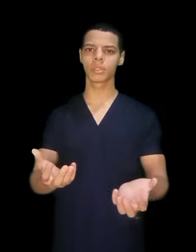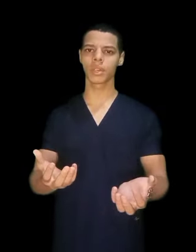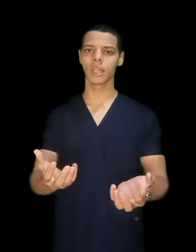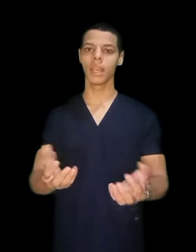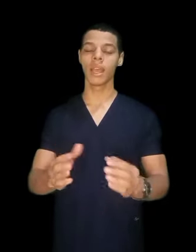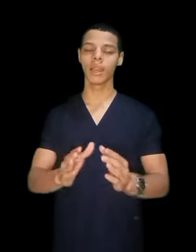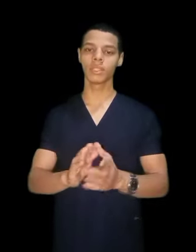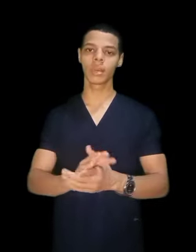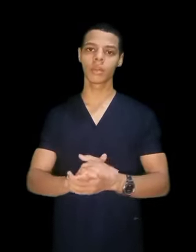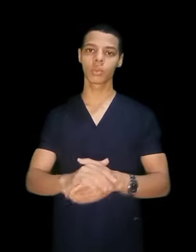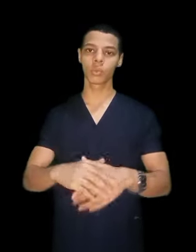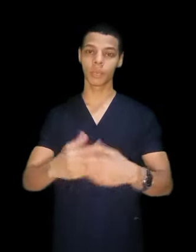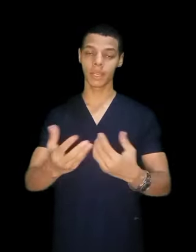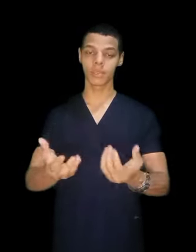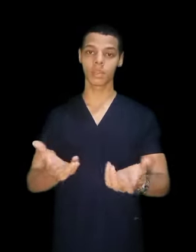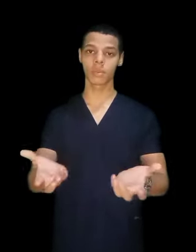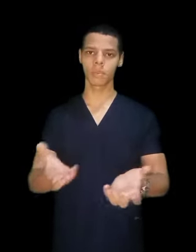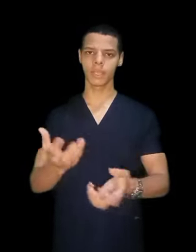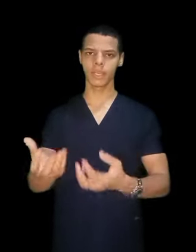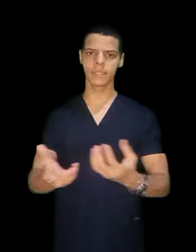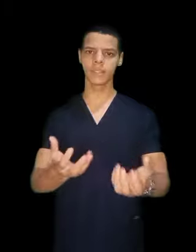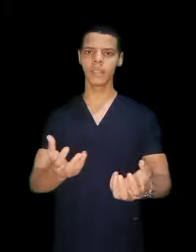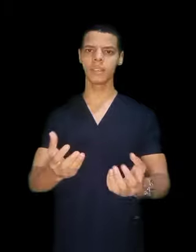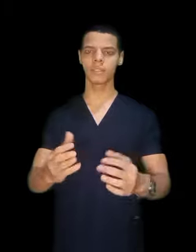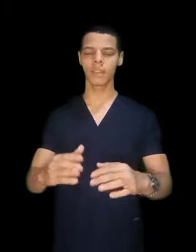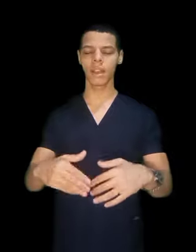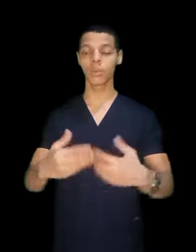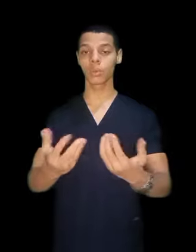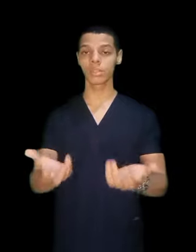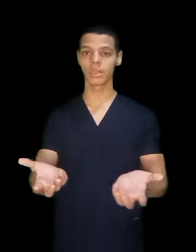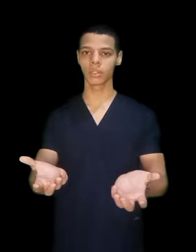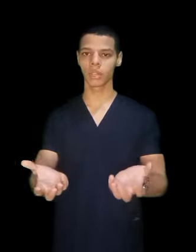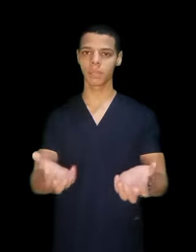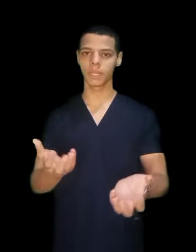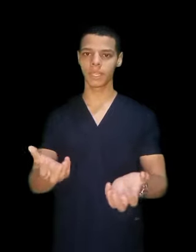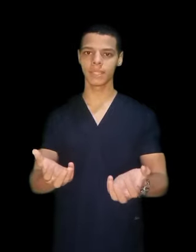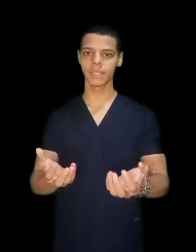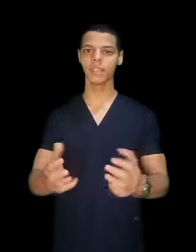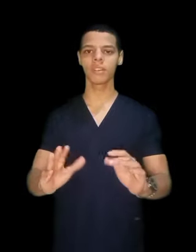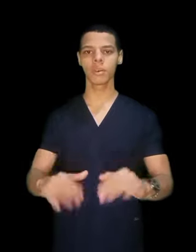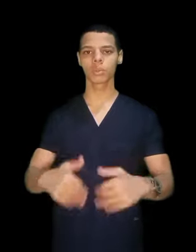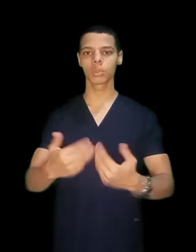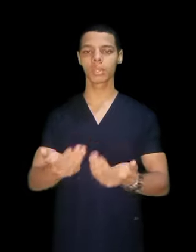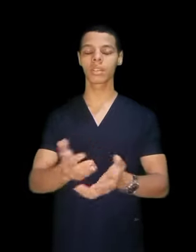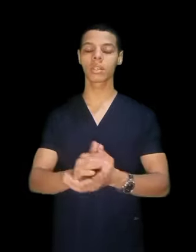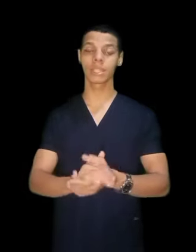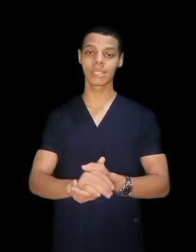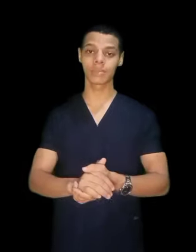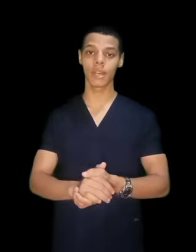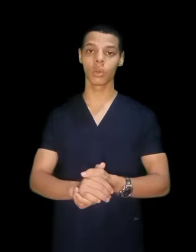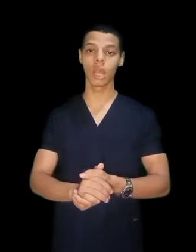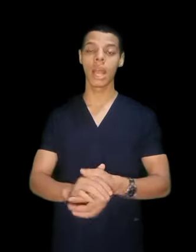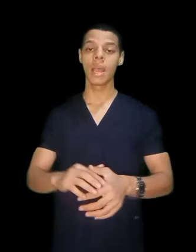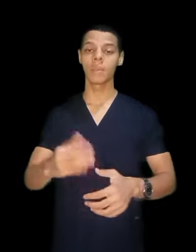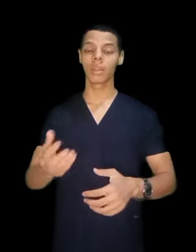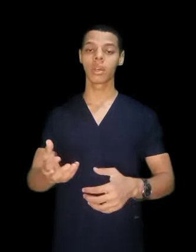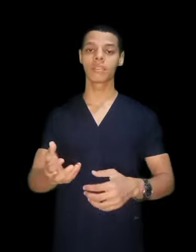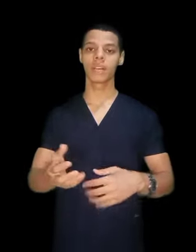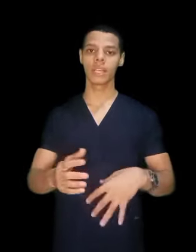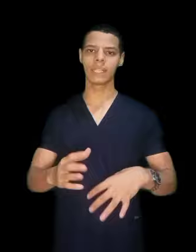البطري لو انت برضو محتار بين الكنين او كنت محتار بين الكنين فبردو تقدر تسمعها بالاضافة